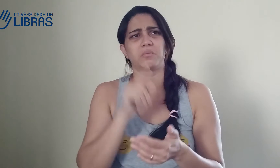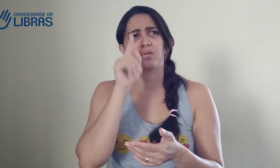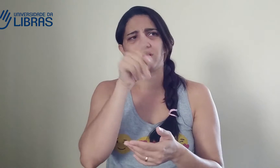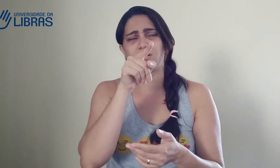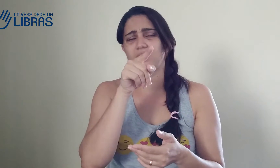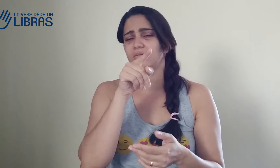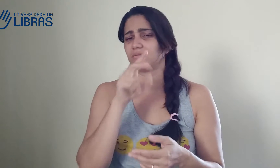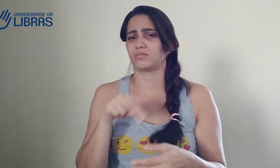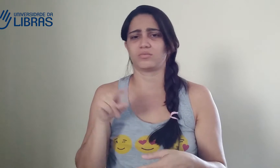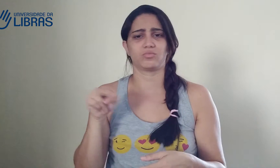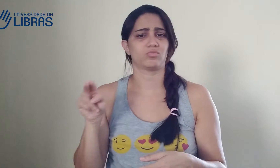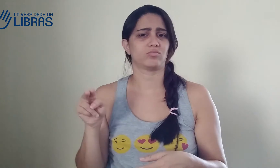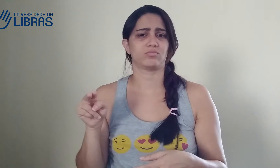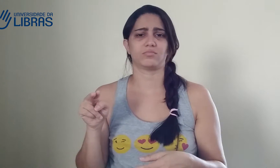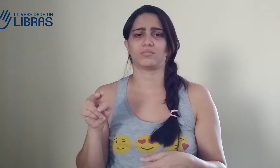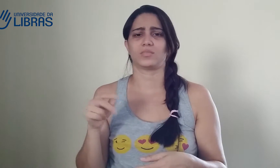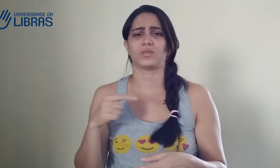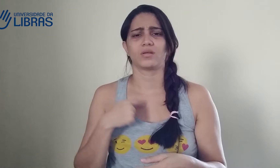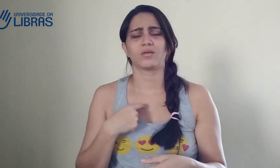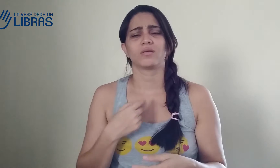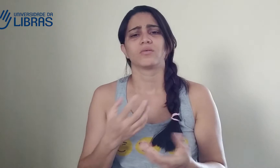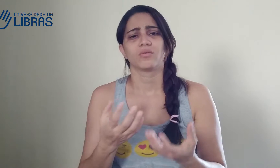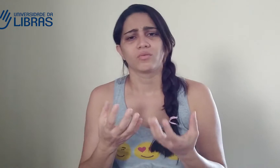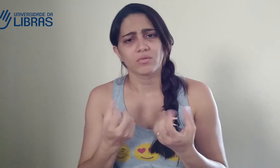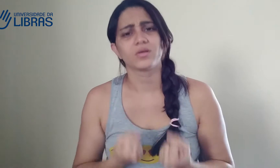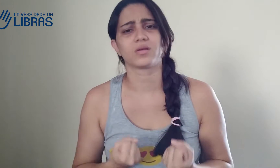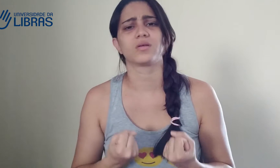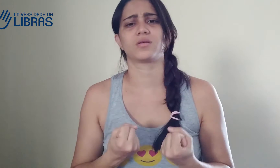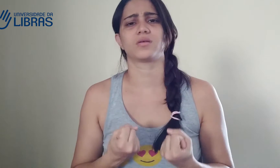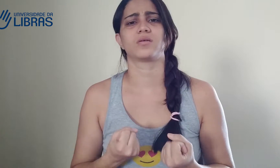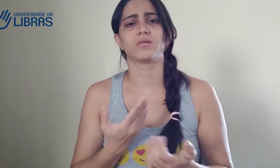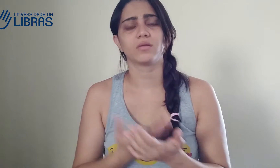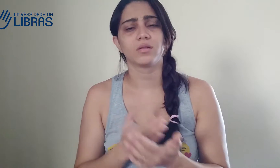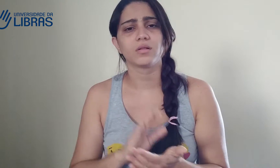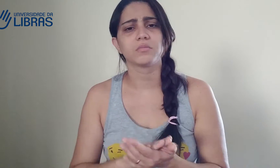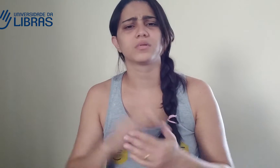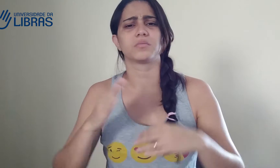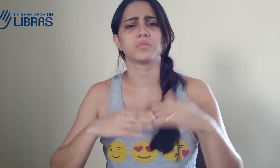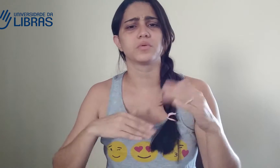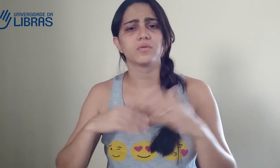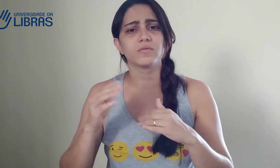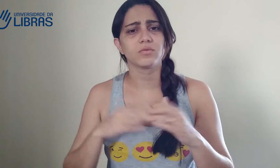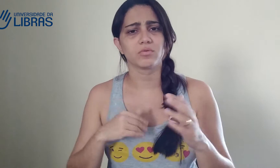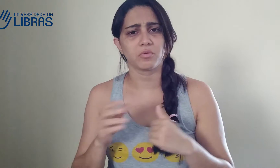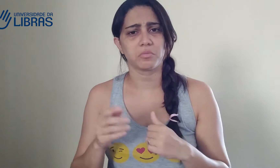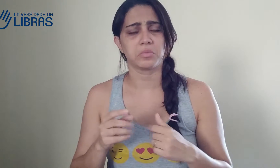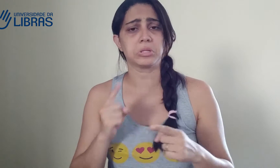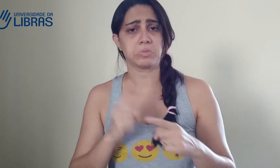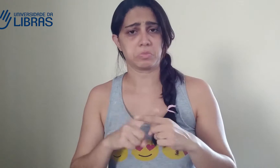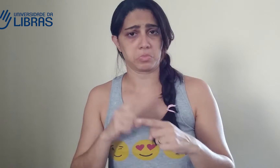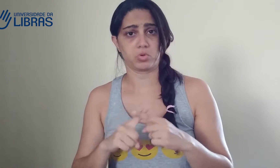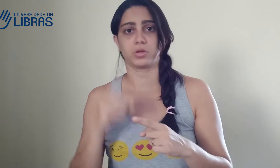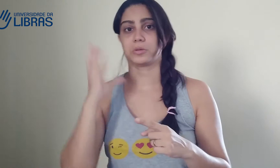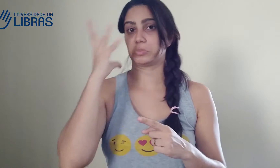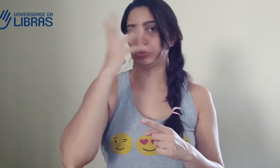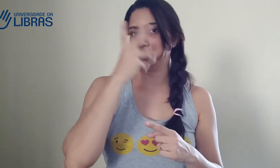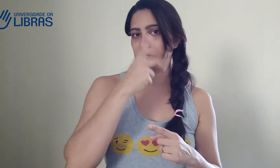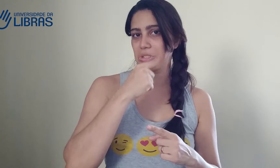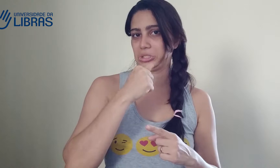observando aquilo ali, pensando, refletindo. Aí eu falei, ah, não, eu não quero ser esse tipo de intérprete, não. Eu